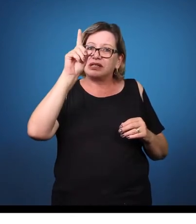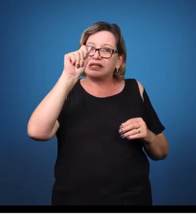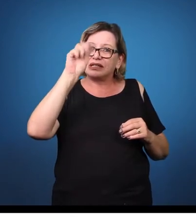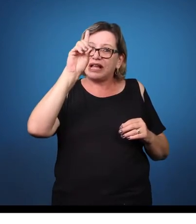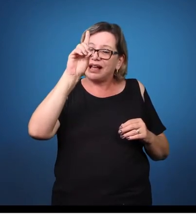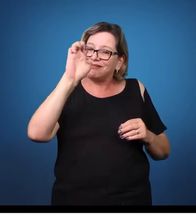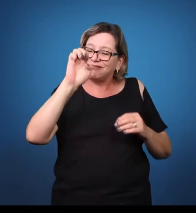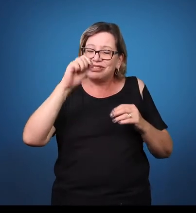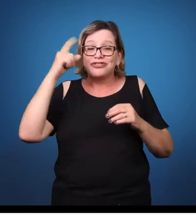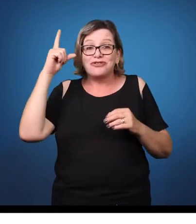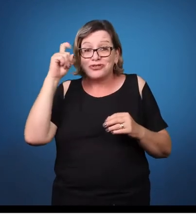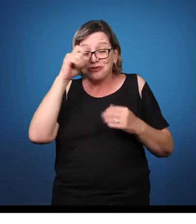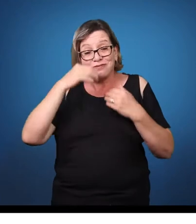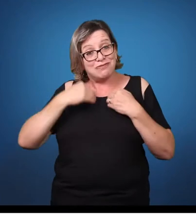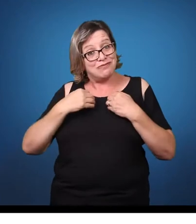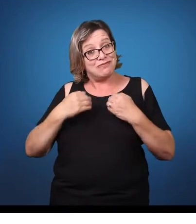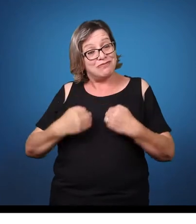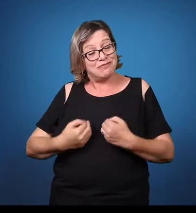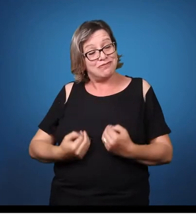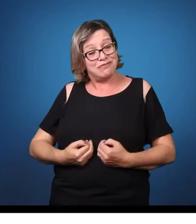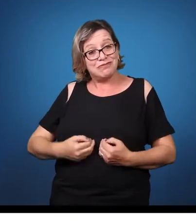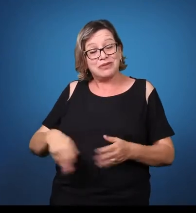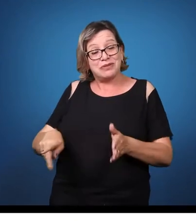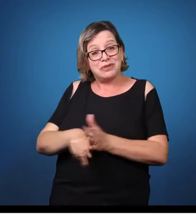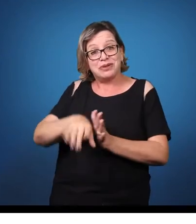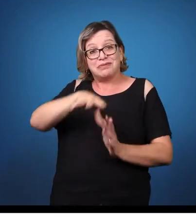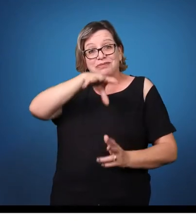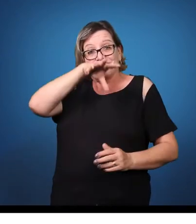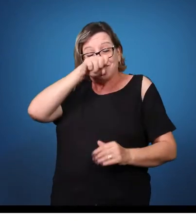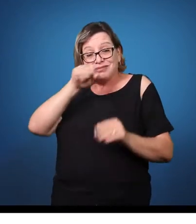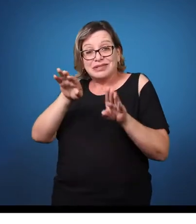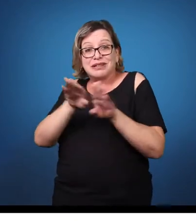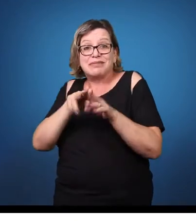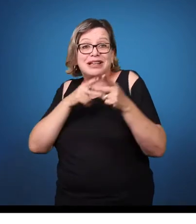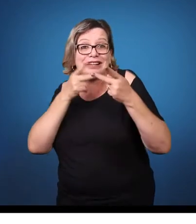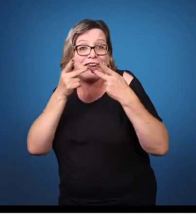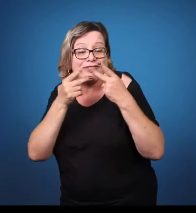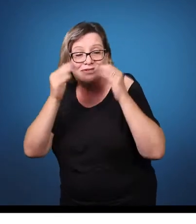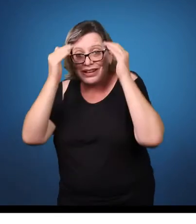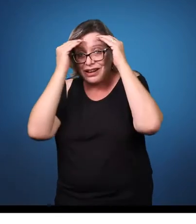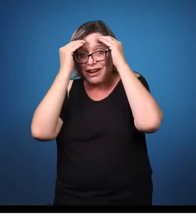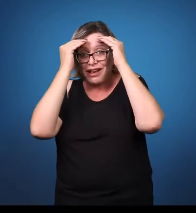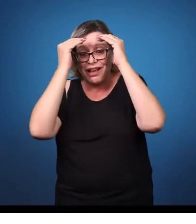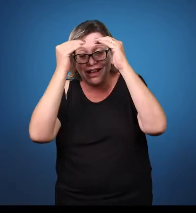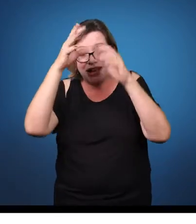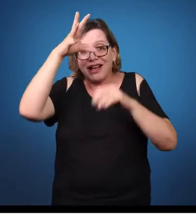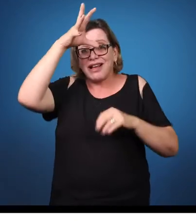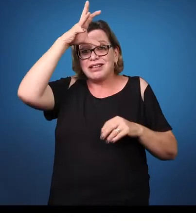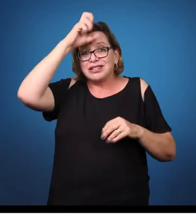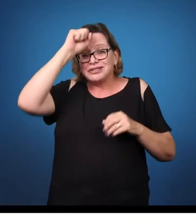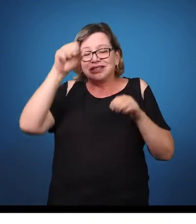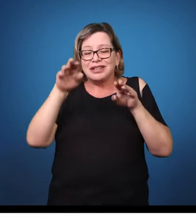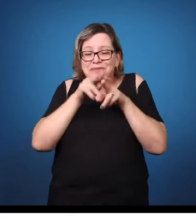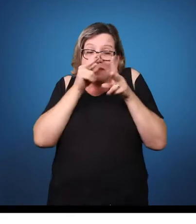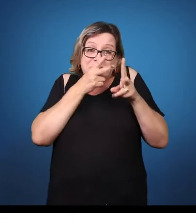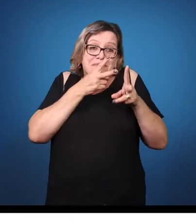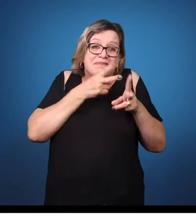consequências que aquele transtorno, aquela dificuldade, aquele distúrbio, traz para o